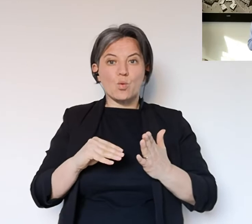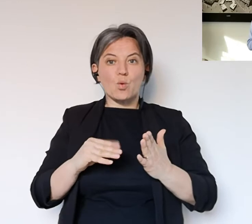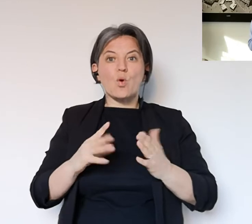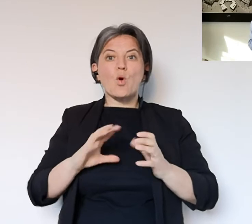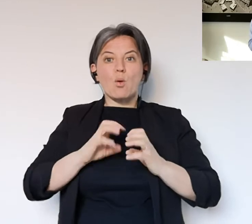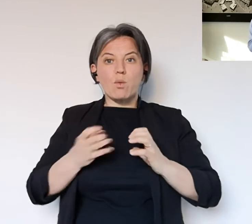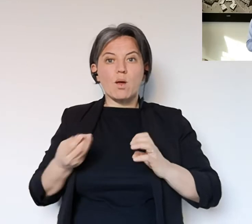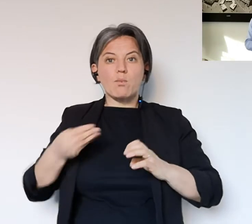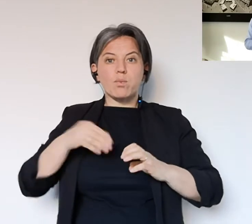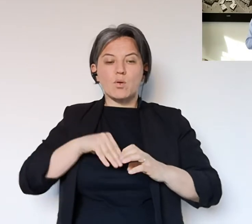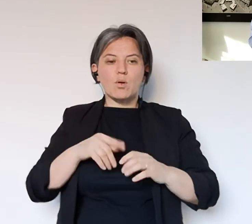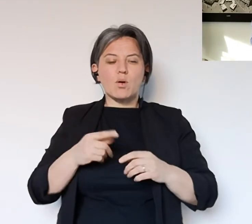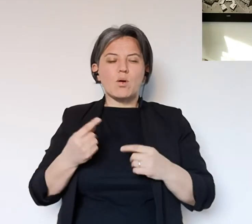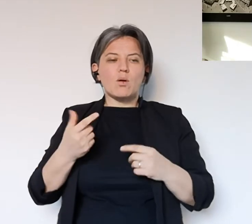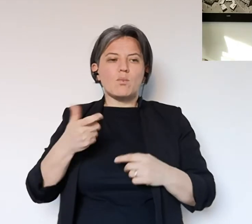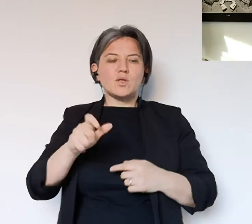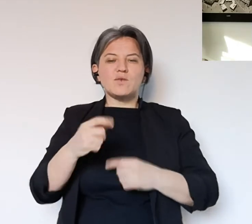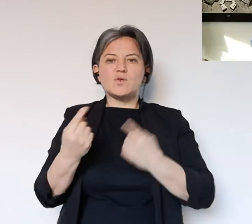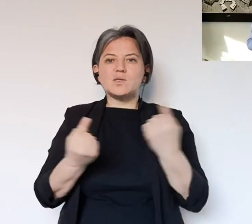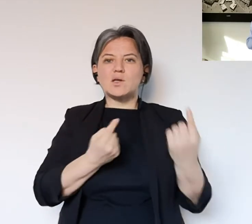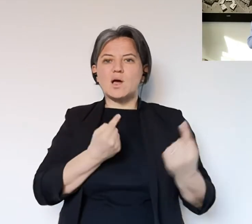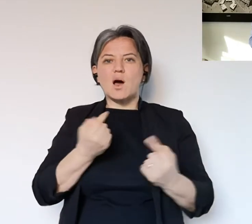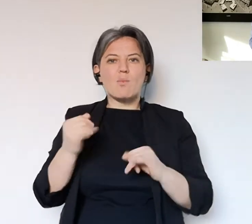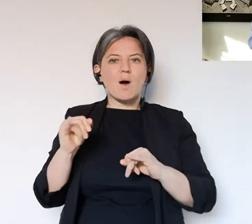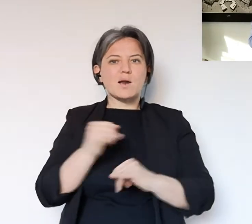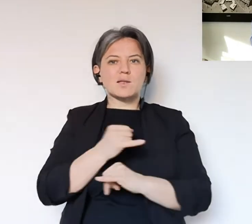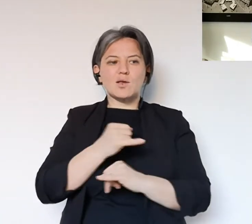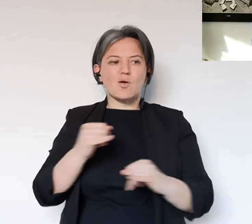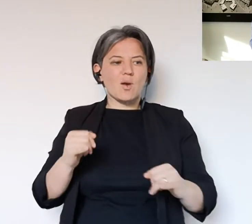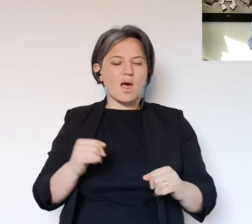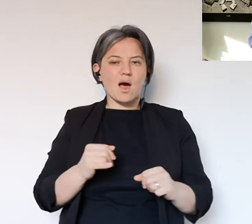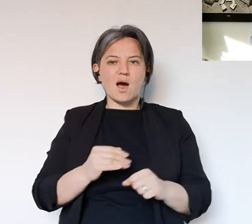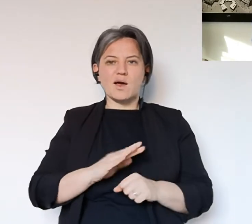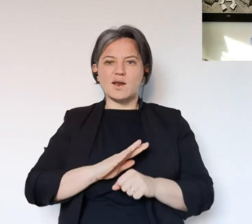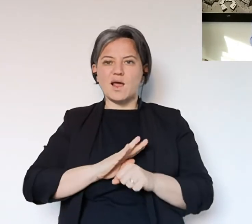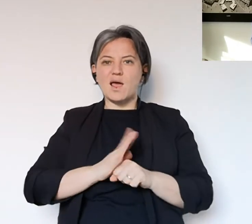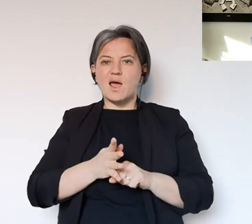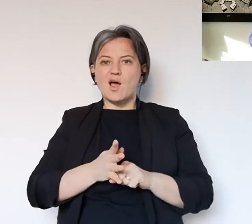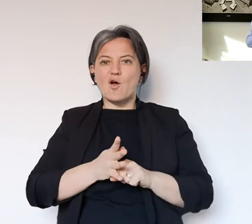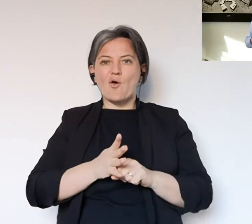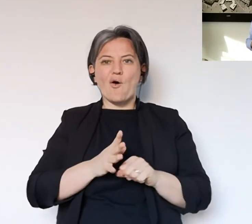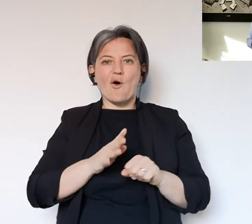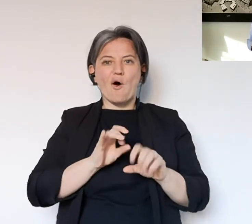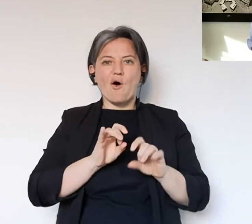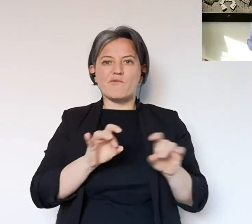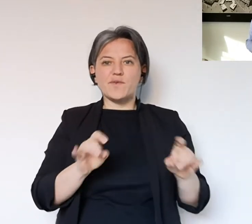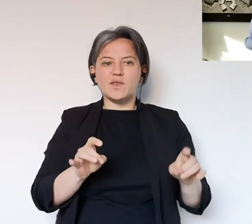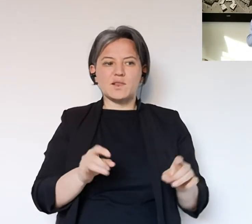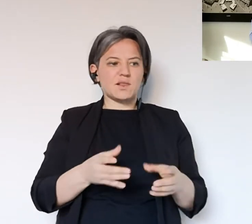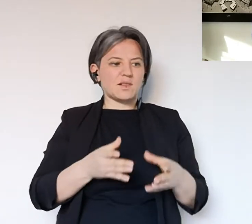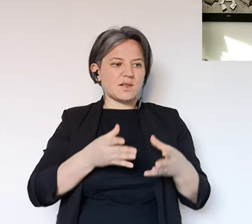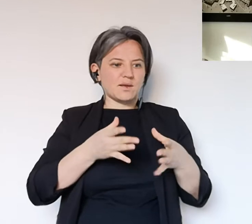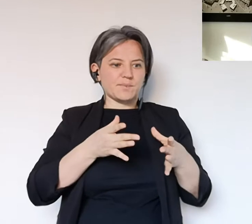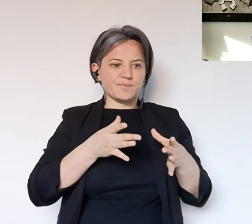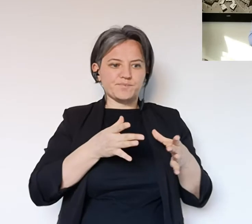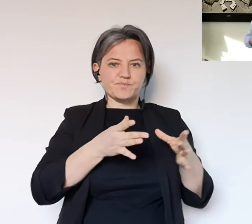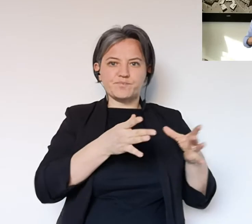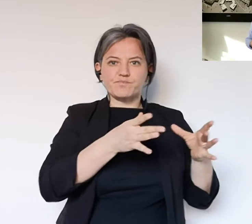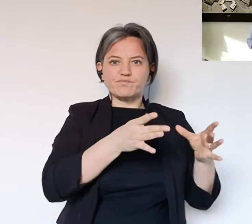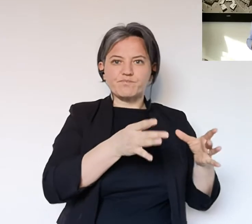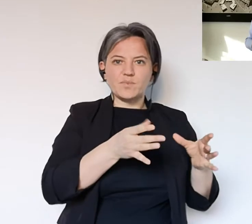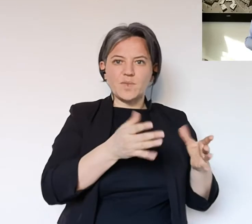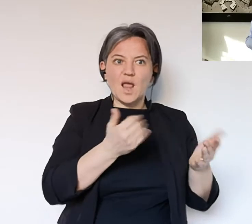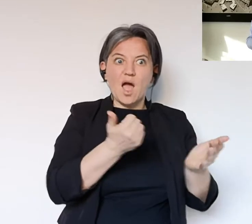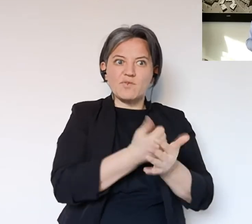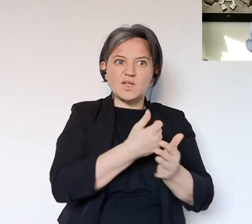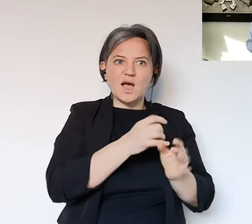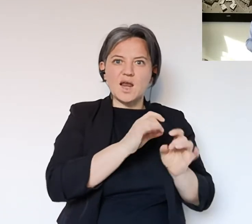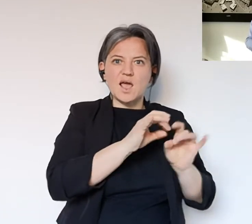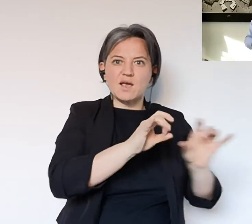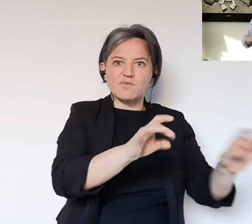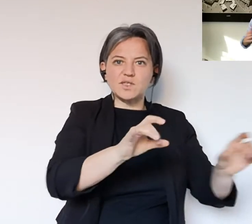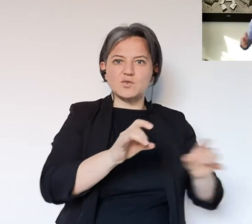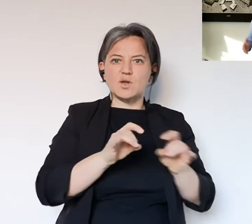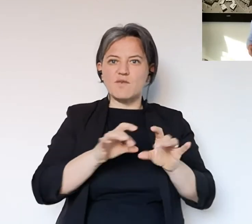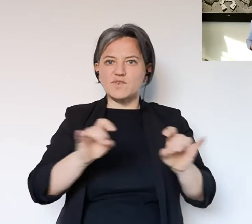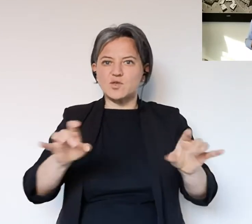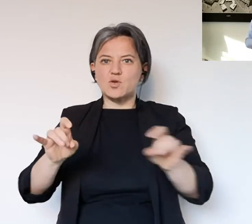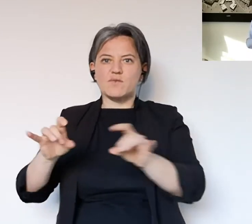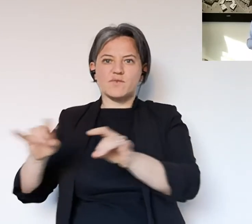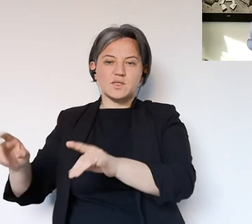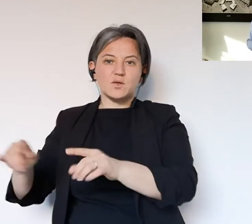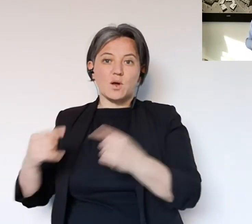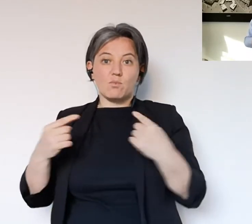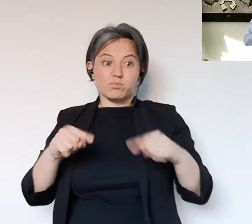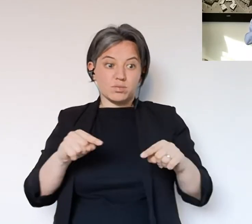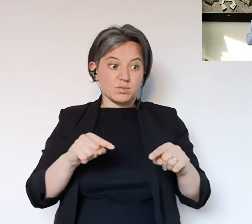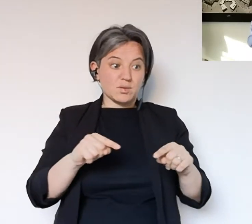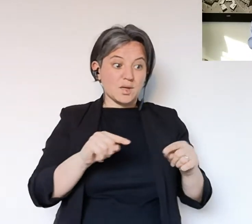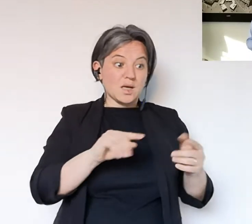oggi hanno una complessità in più che è legata al fatto che la situazione particolare del Covid, dell'assicurare